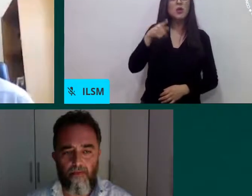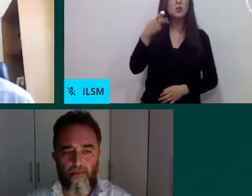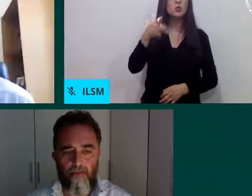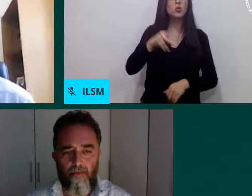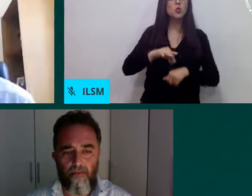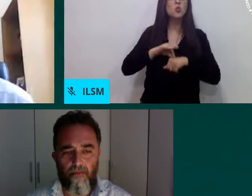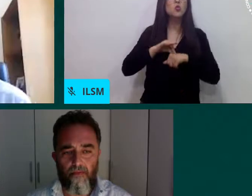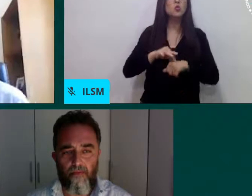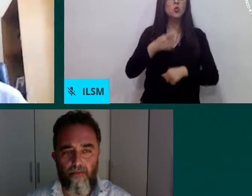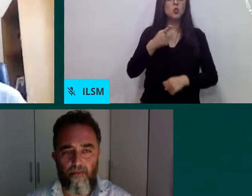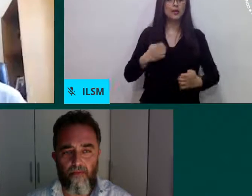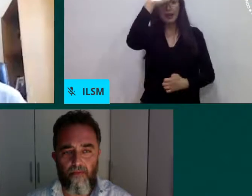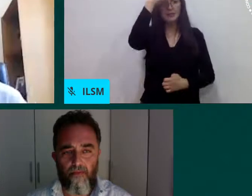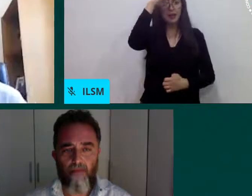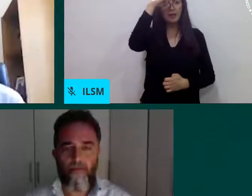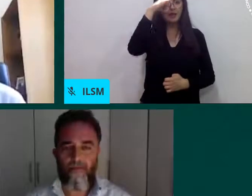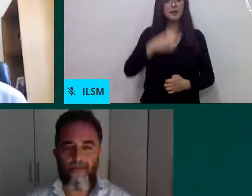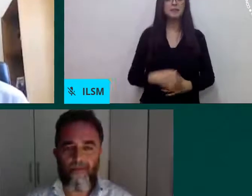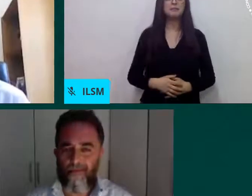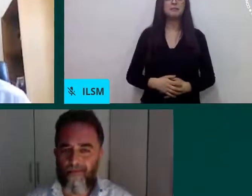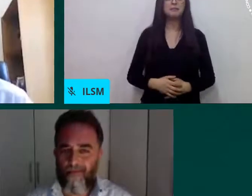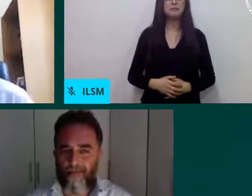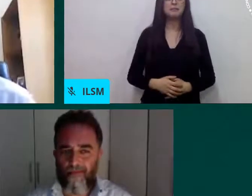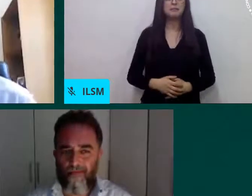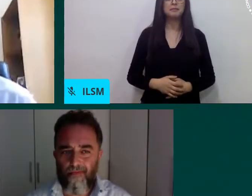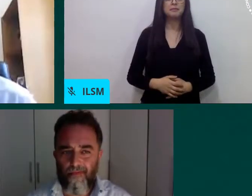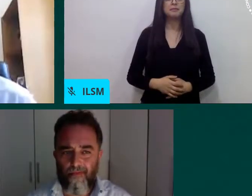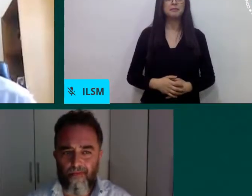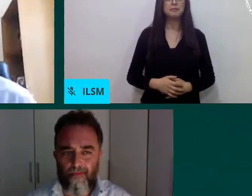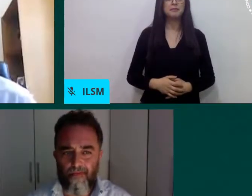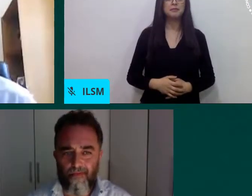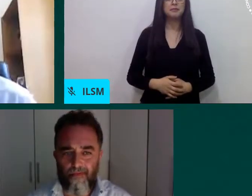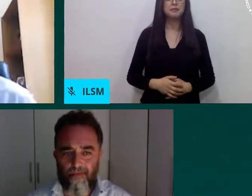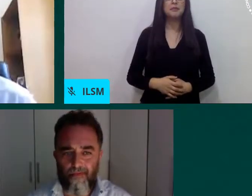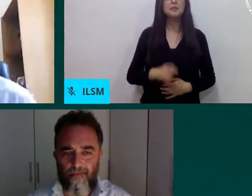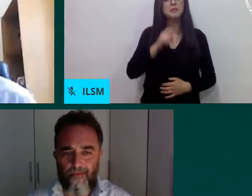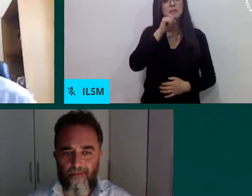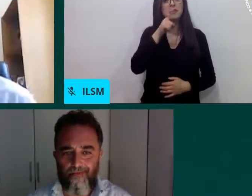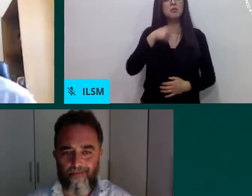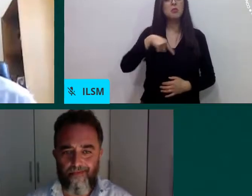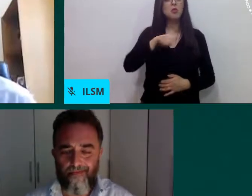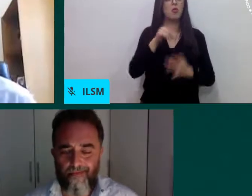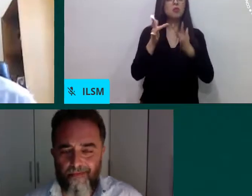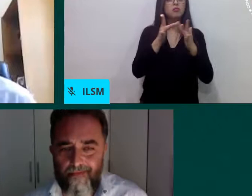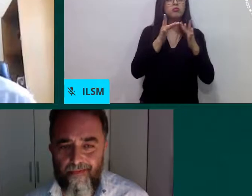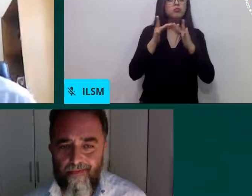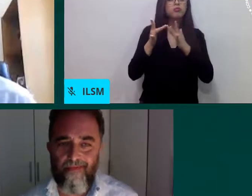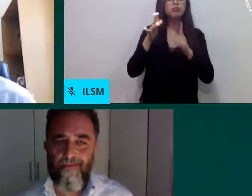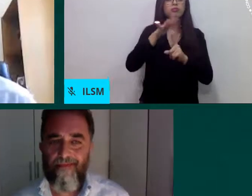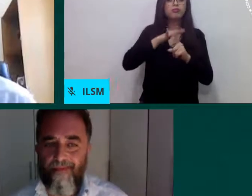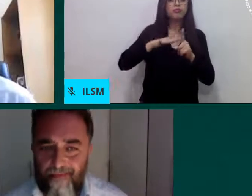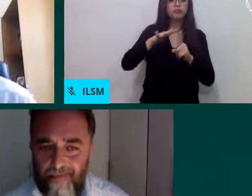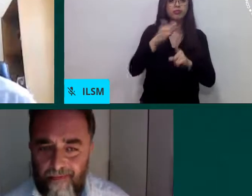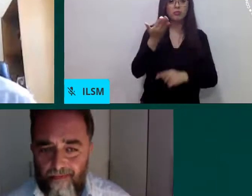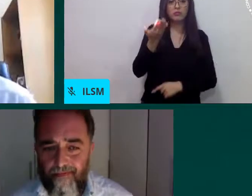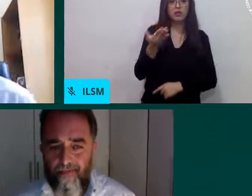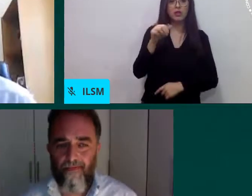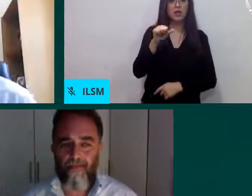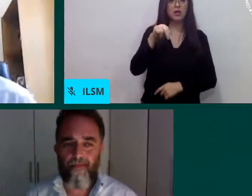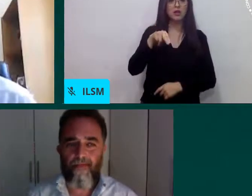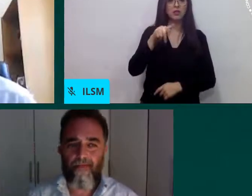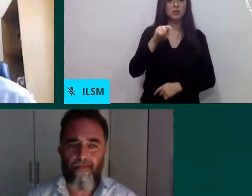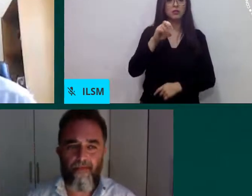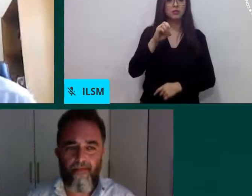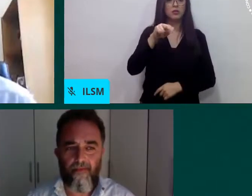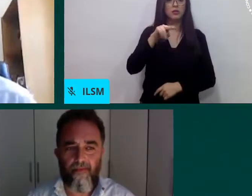la red de ciudades y gobiernos locales, EGLU, Antonello, sabemos que ustedes vienen liderando